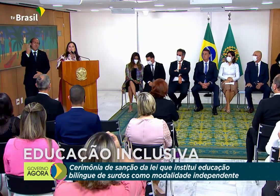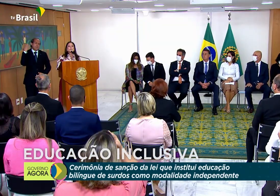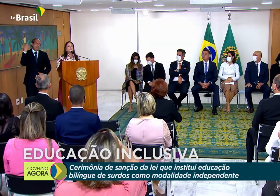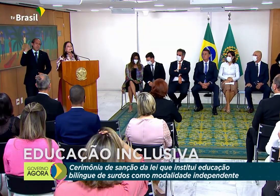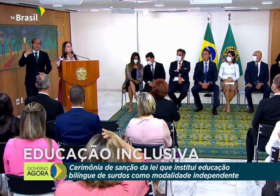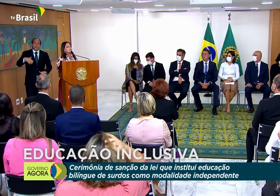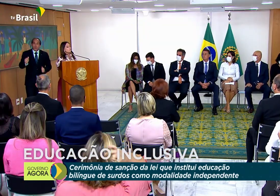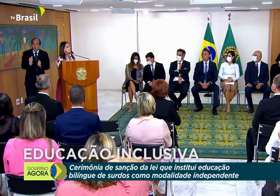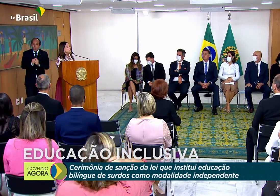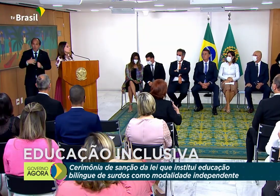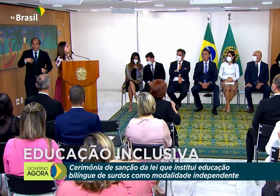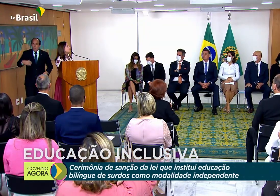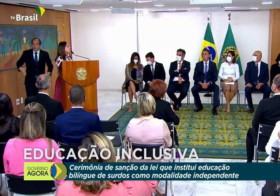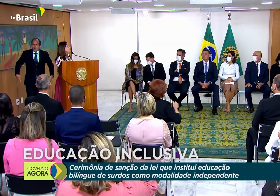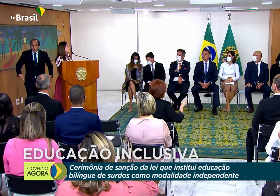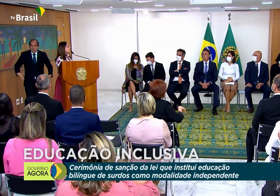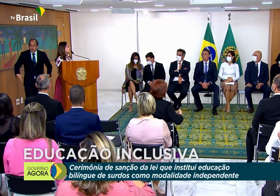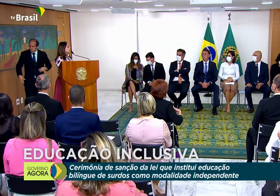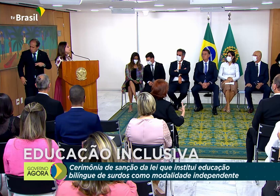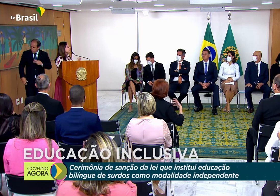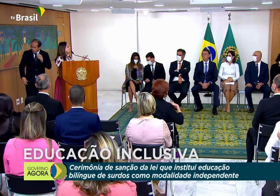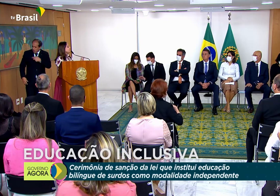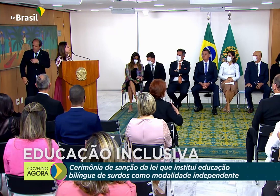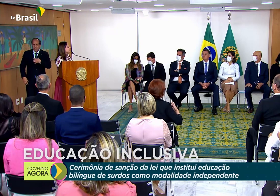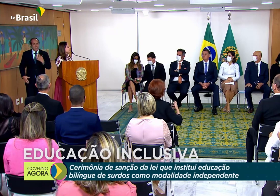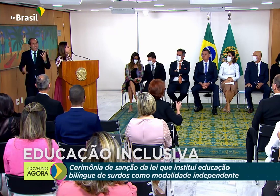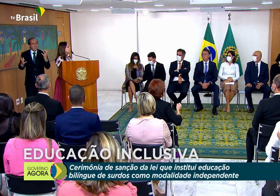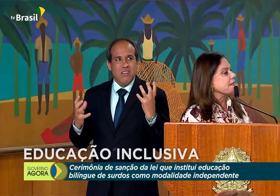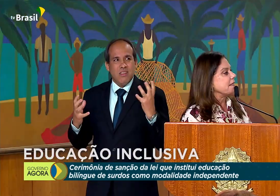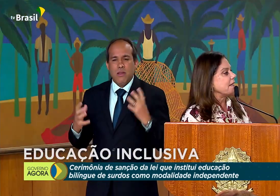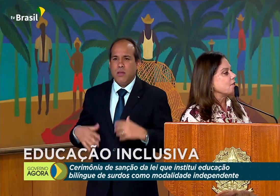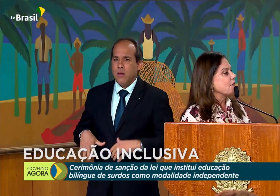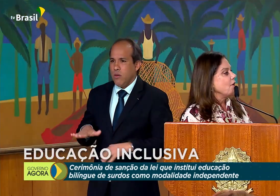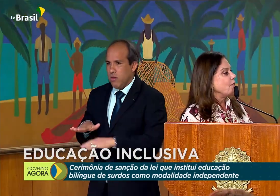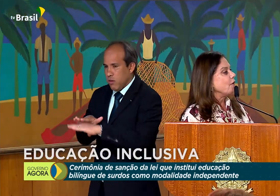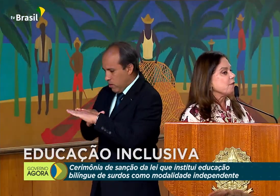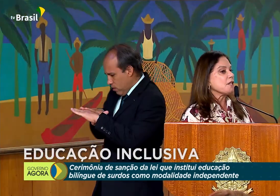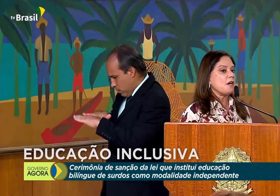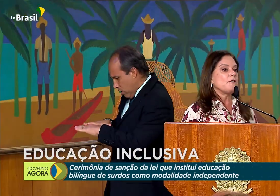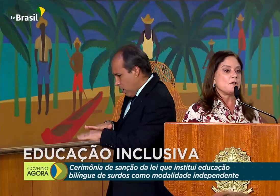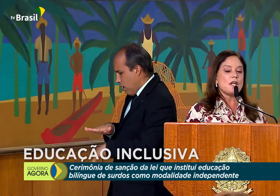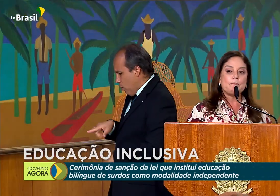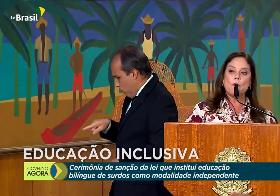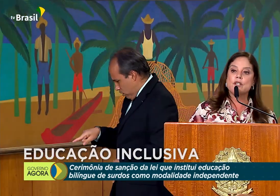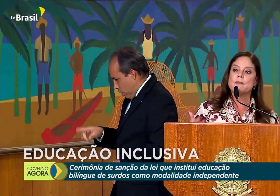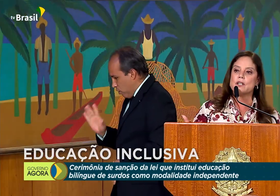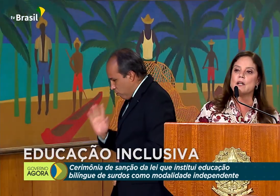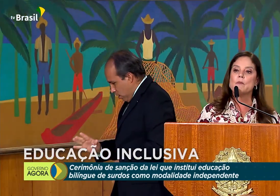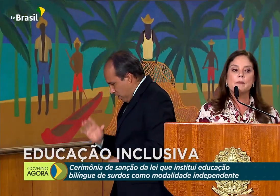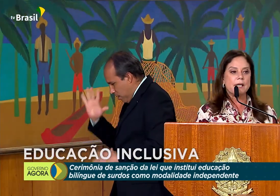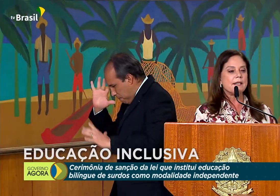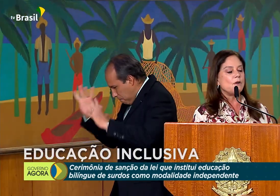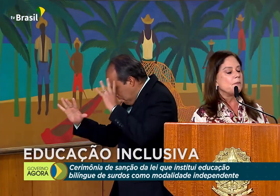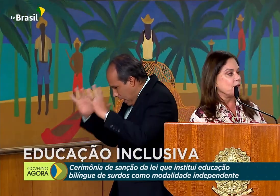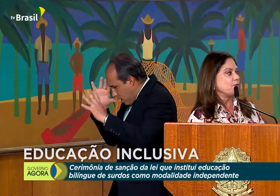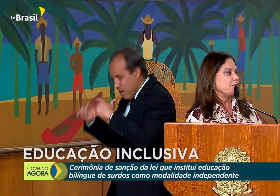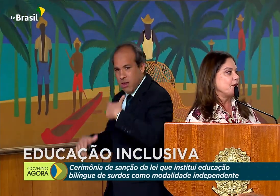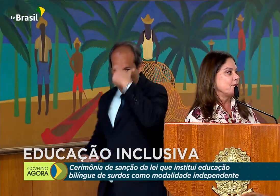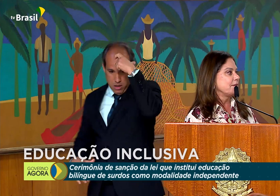eu senti que ele estava inseguro na rua, a minha fala para ele, presidente, foi, você já pode imaginar uma mãe derrubando um filho?